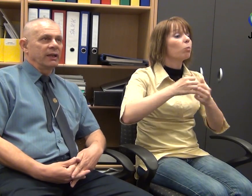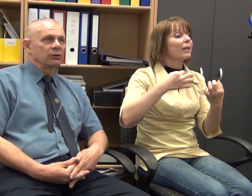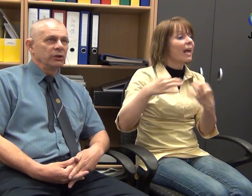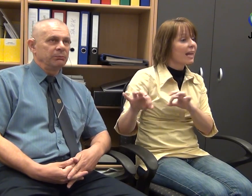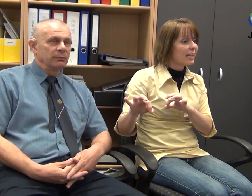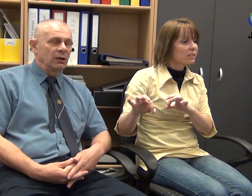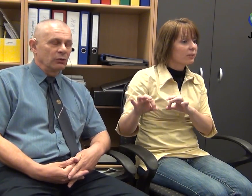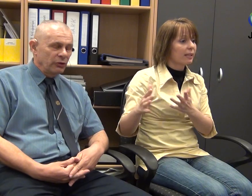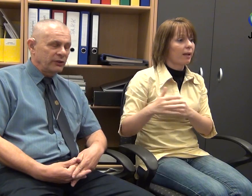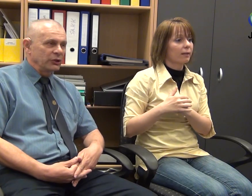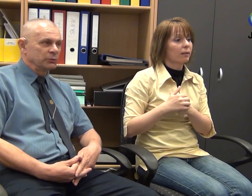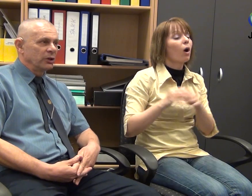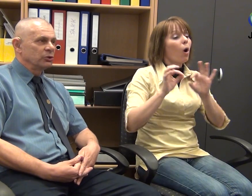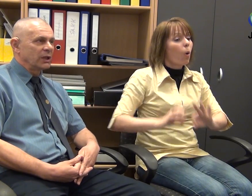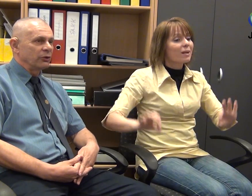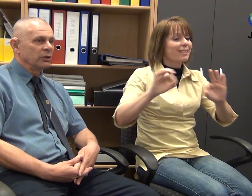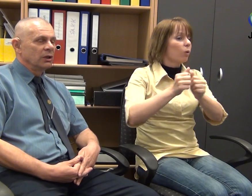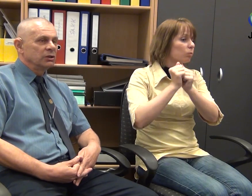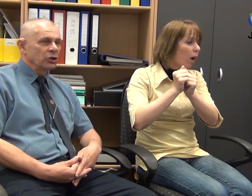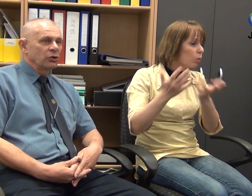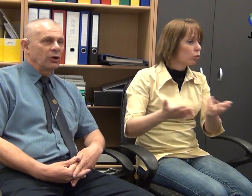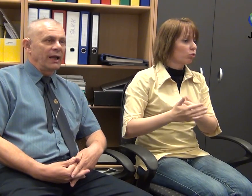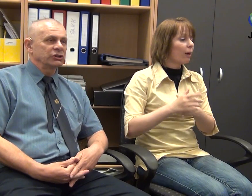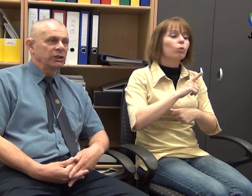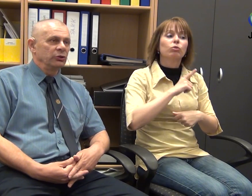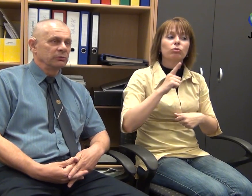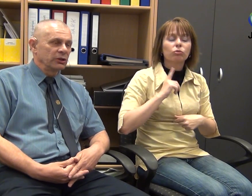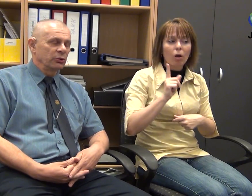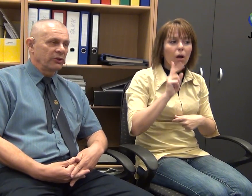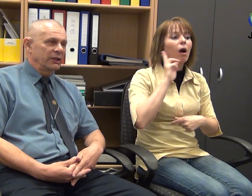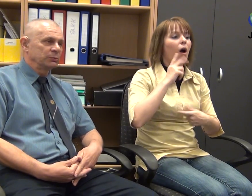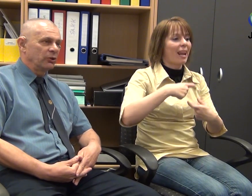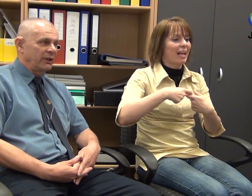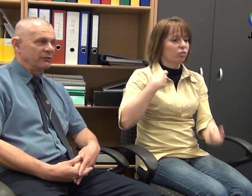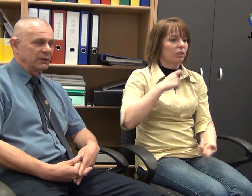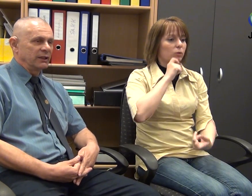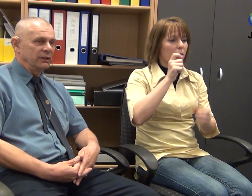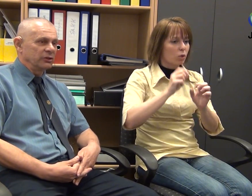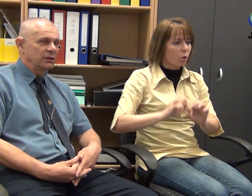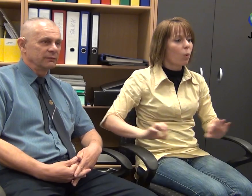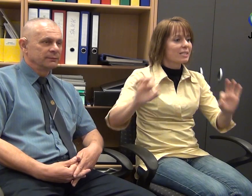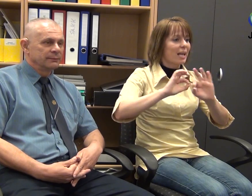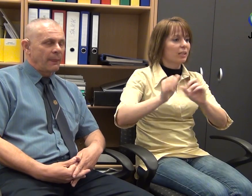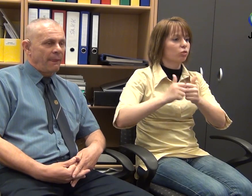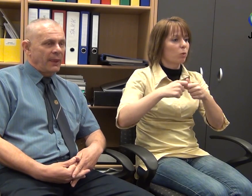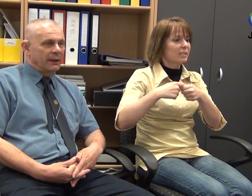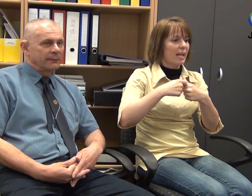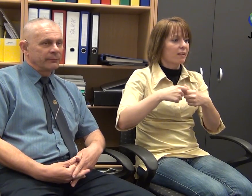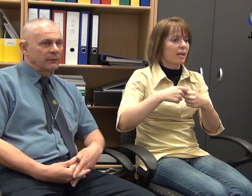sportrendezvények, országos bajnokságot csak a hallássirült Magyarországi Sportszervezete írhat ki.